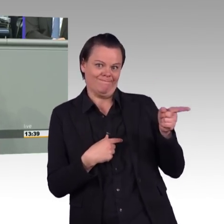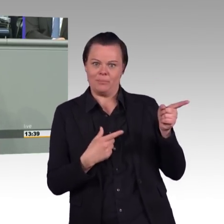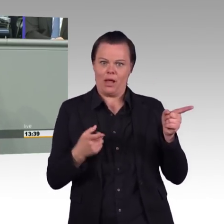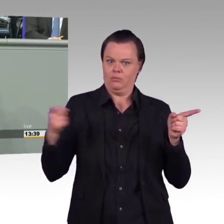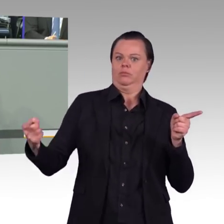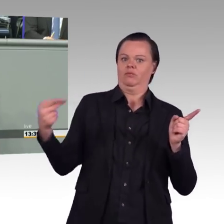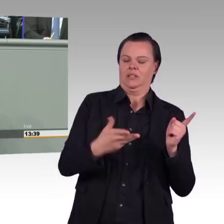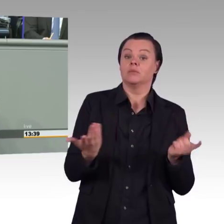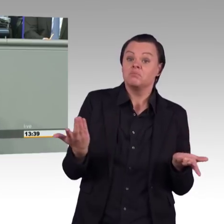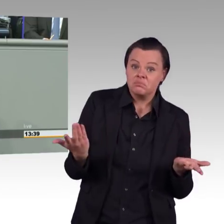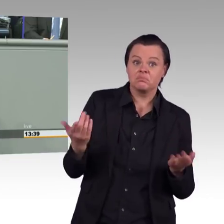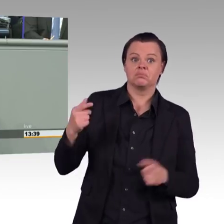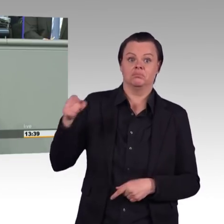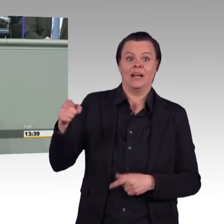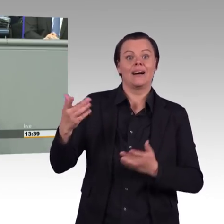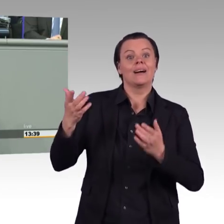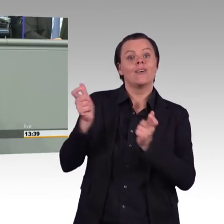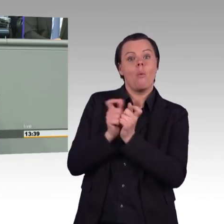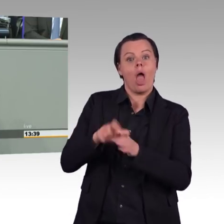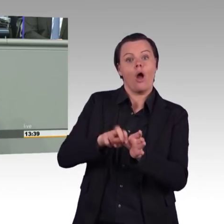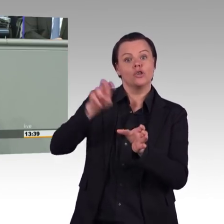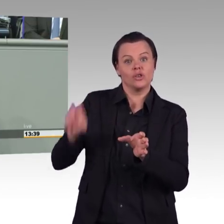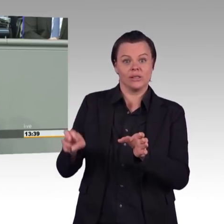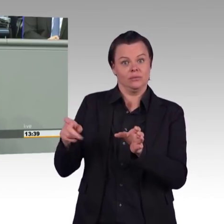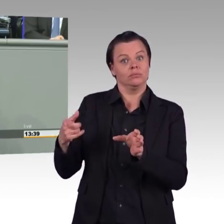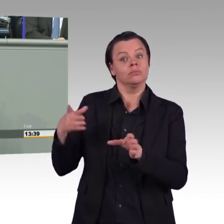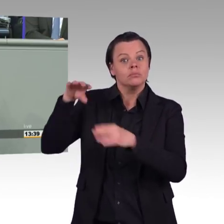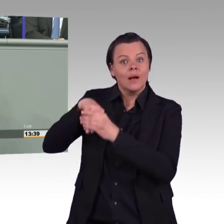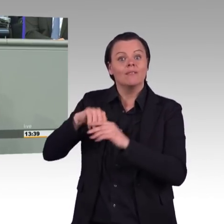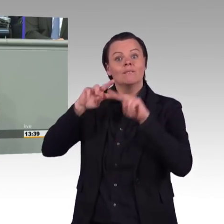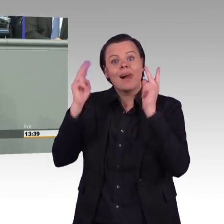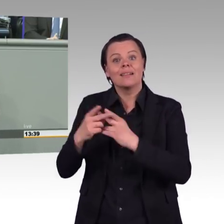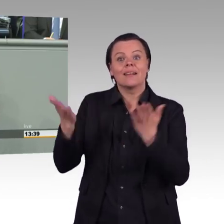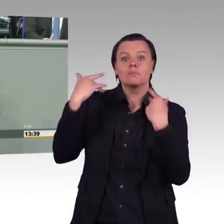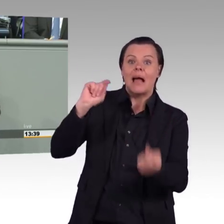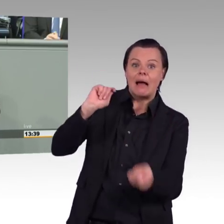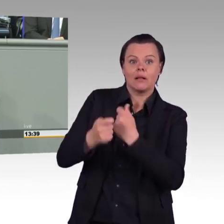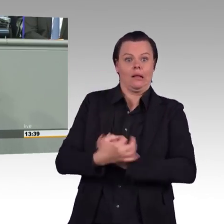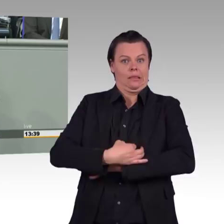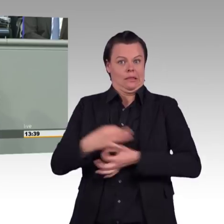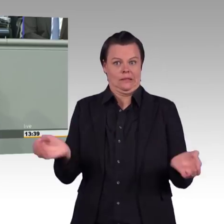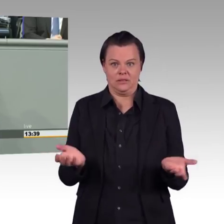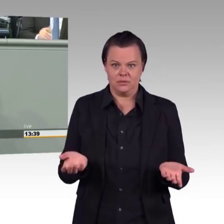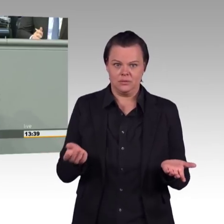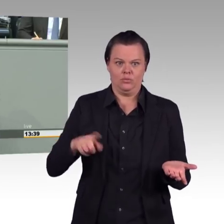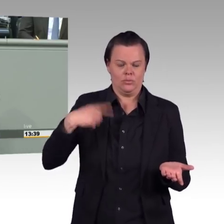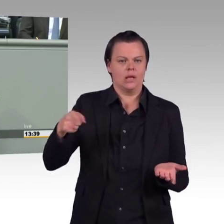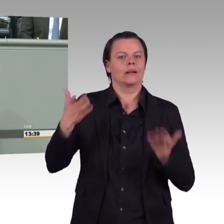Doch leider steht es um die Energiewende hier in Deutschland schlecht. Wir haben es in den letzten Wochen erlebt. Wir haben mit Extinction Rebellion eine